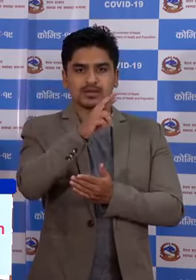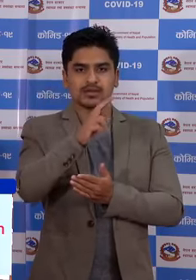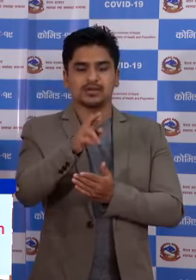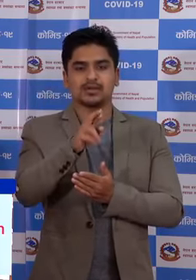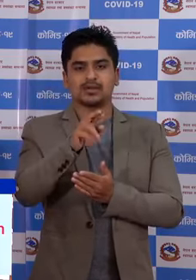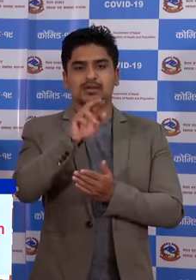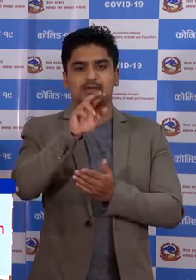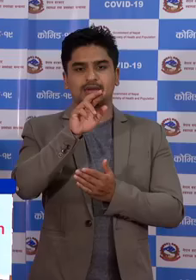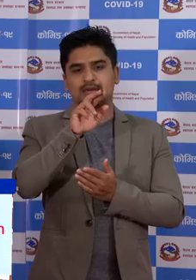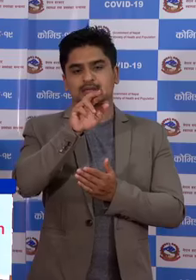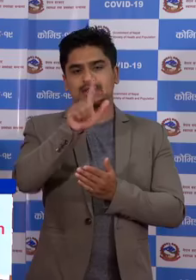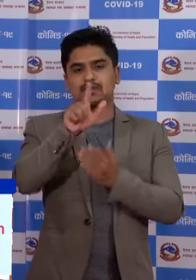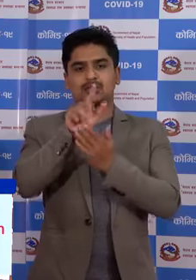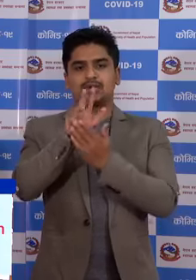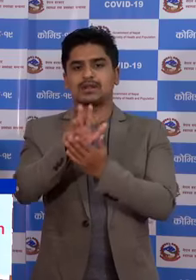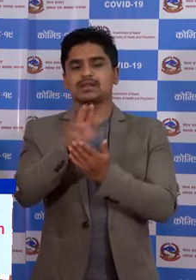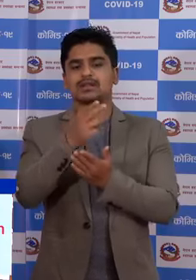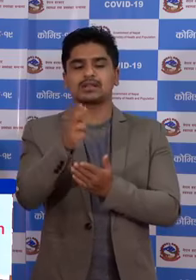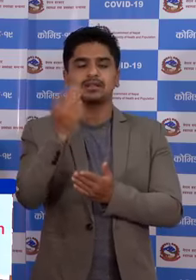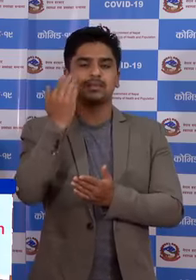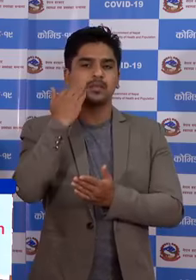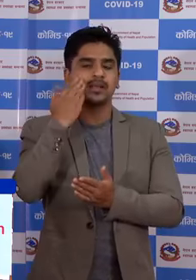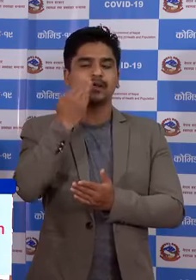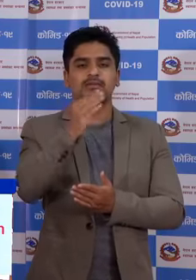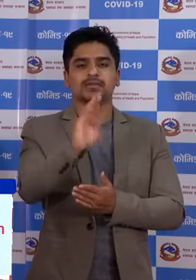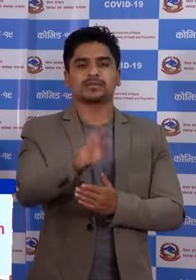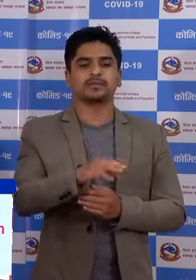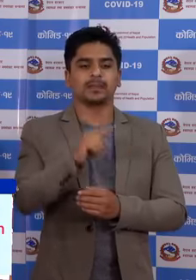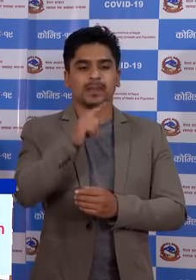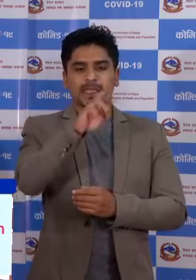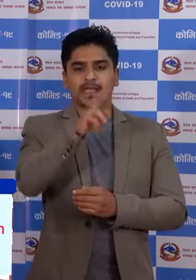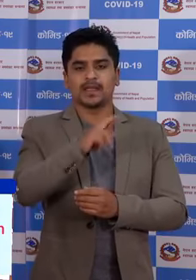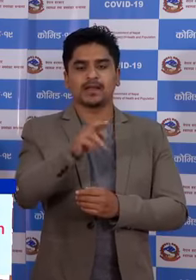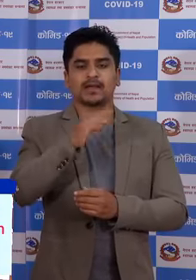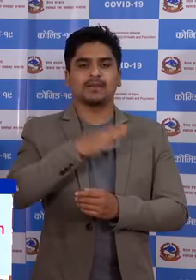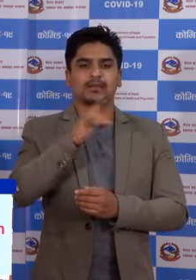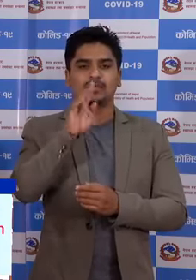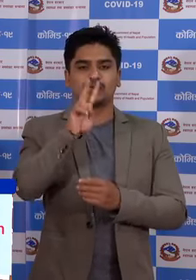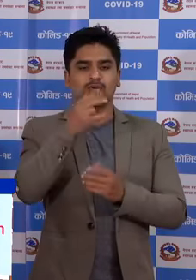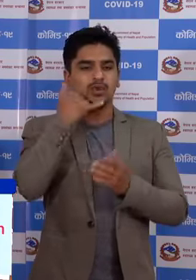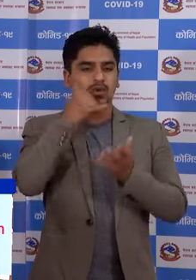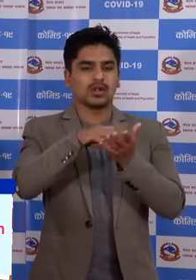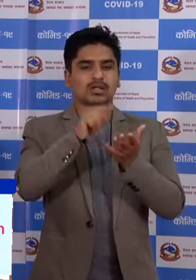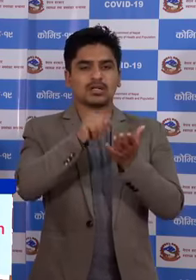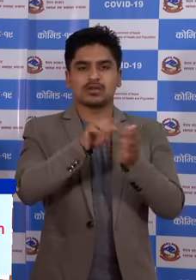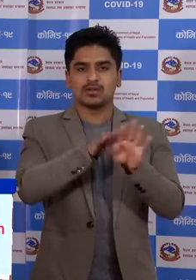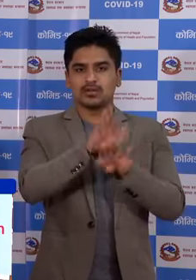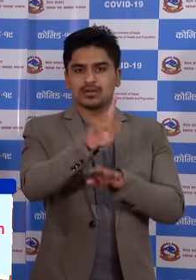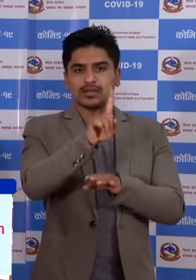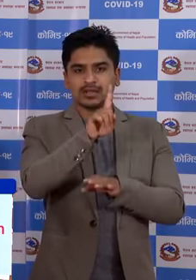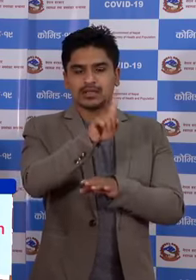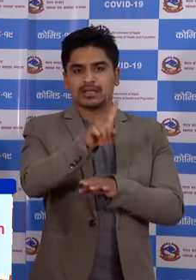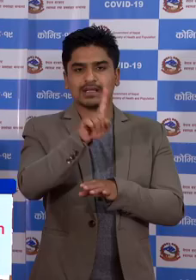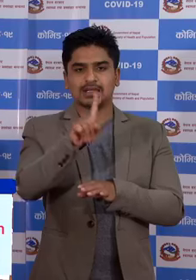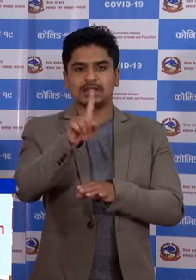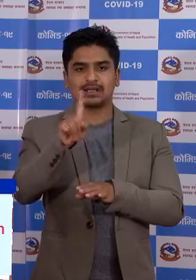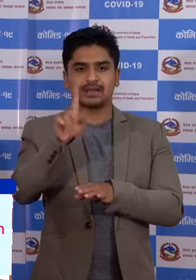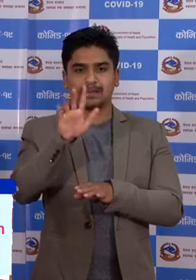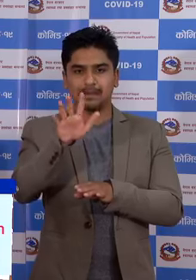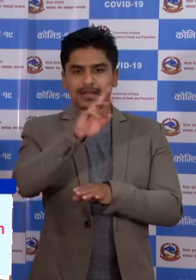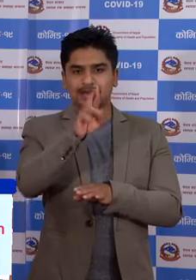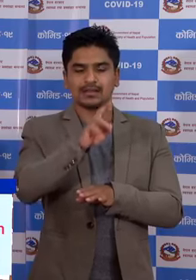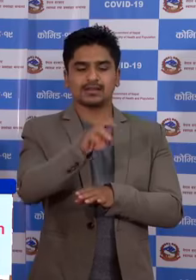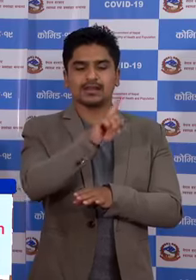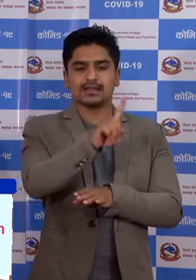उना नसी जना मुईला नुँँच हाम्र 2 वट अकॉल सेंटर अरूशन 1115 र